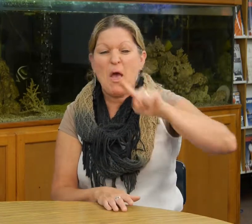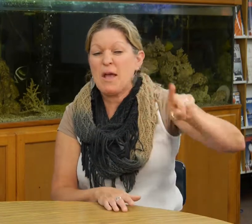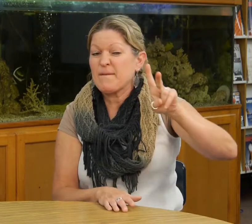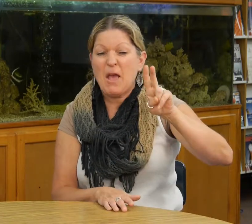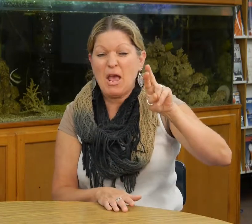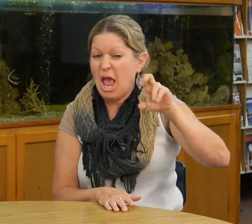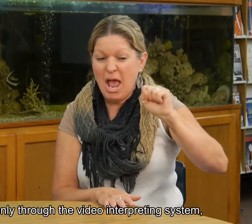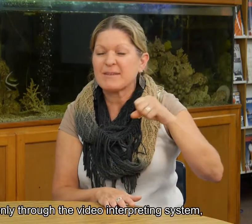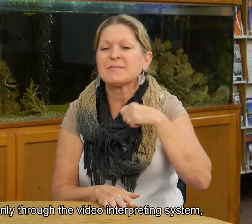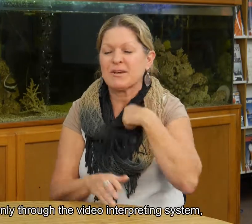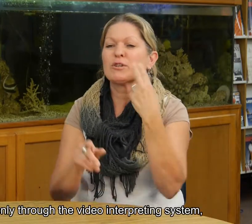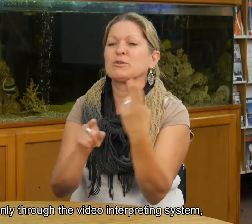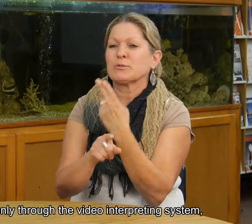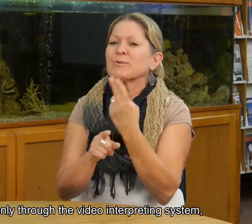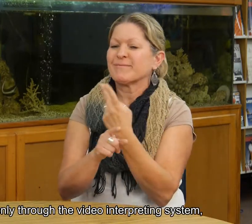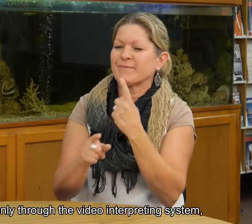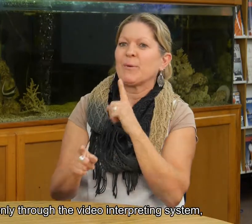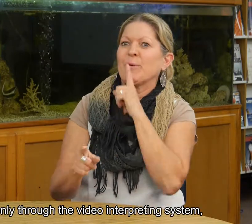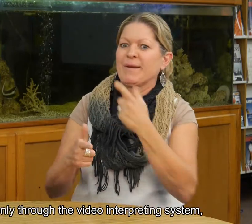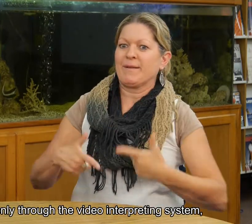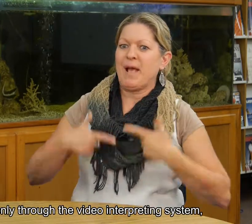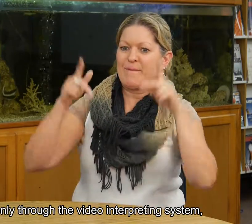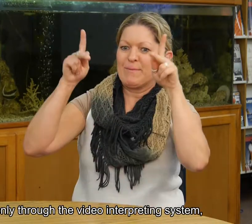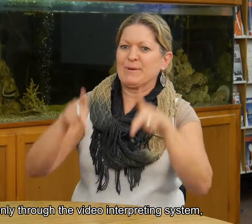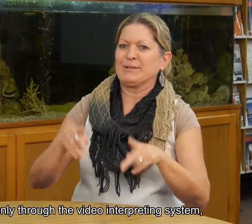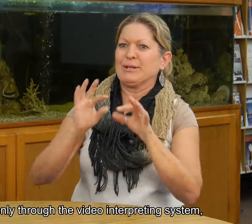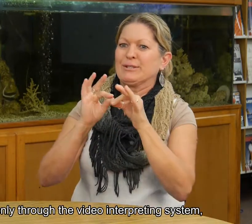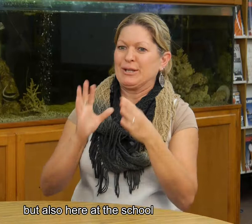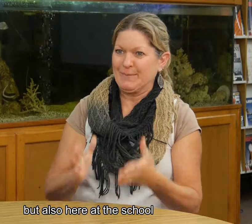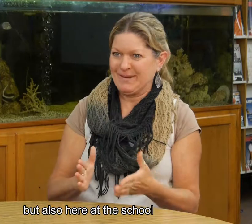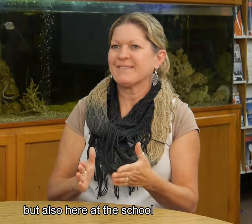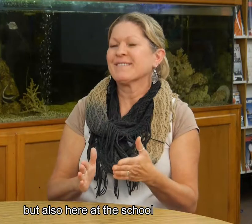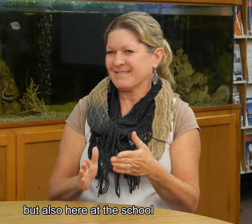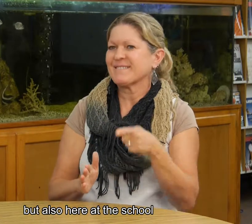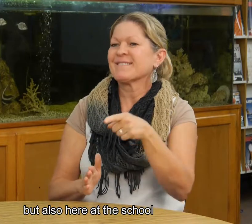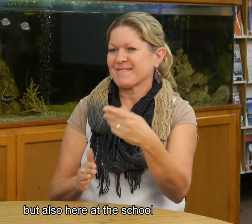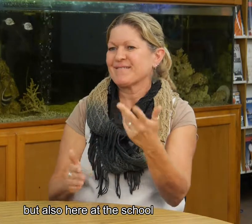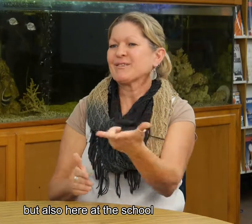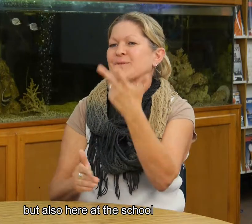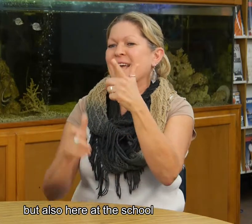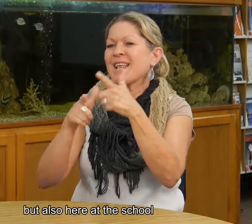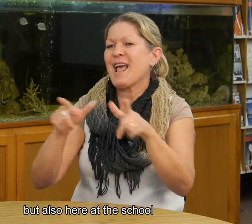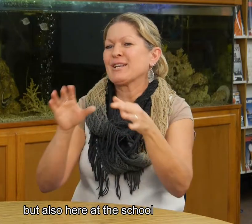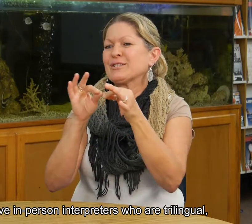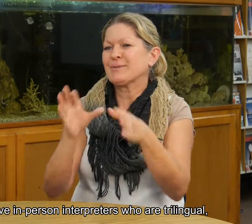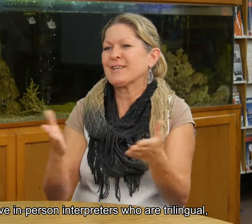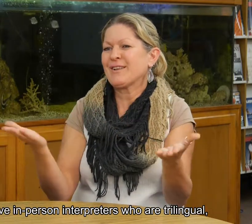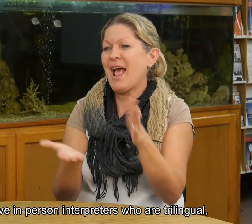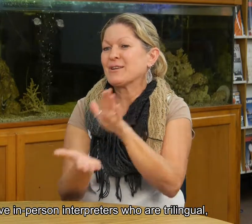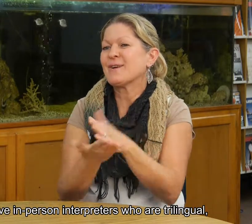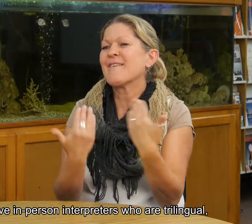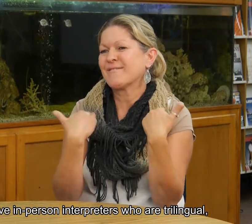No solamente a través del sistema de interpretación por video, sino también aquí en la escuela, en persona, tenemos